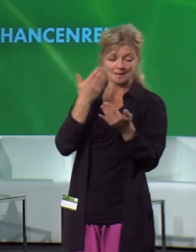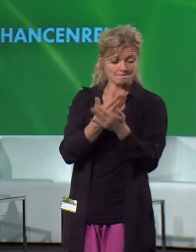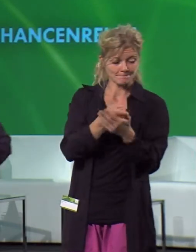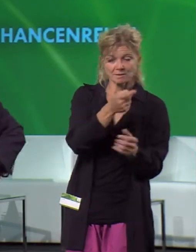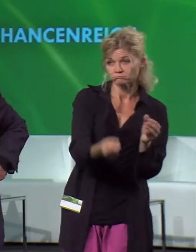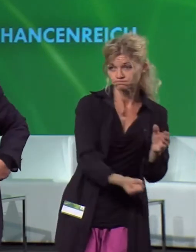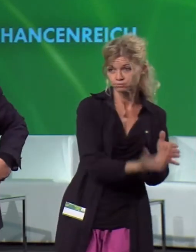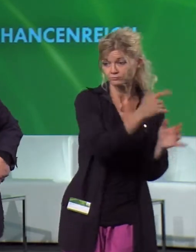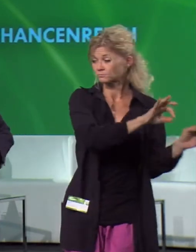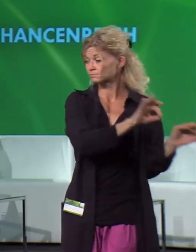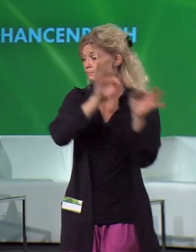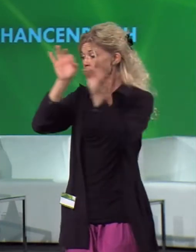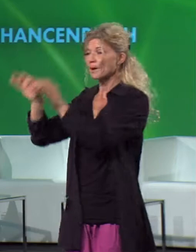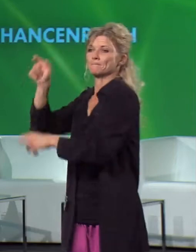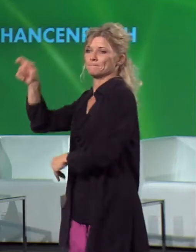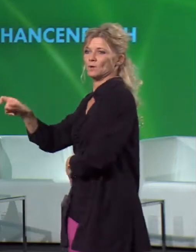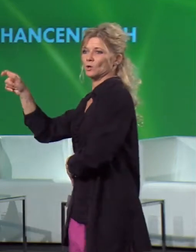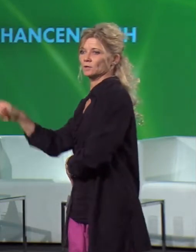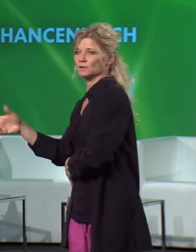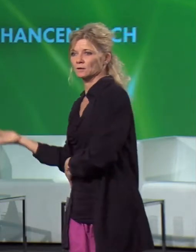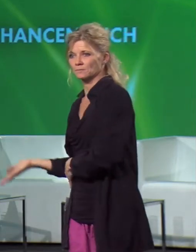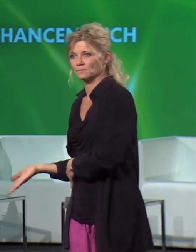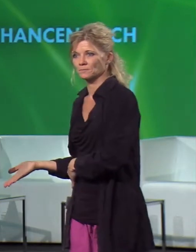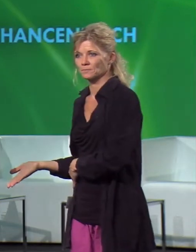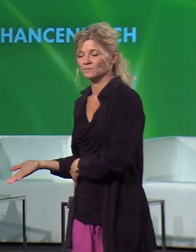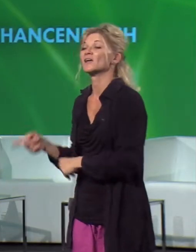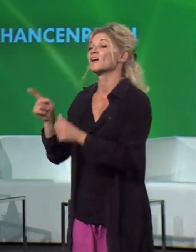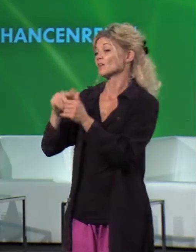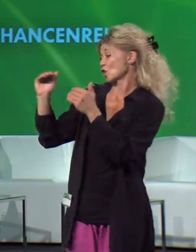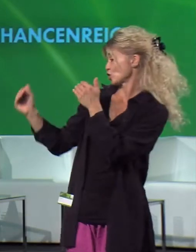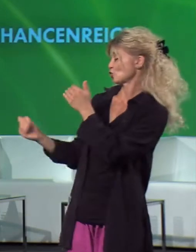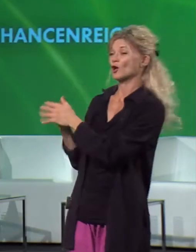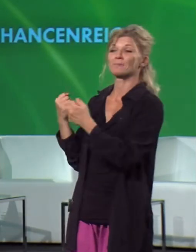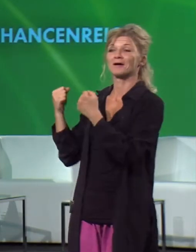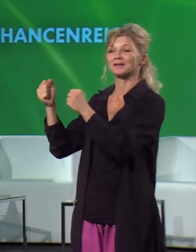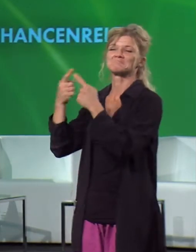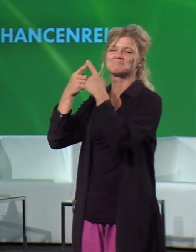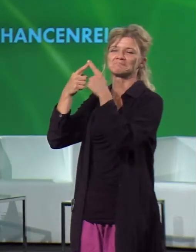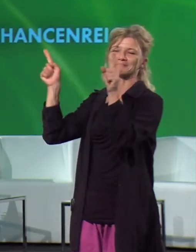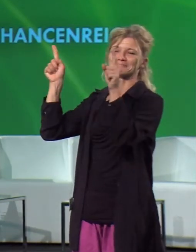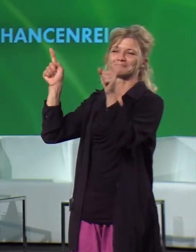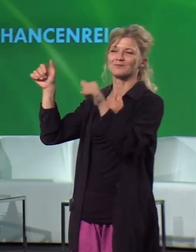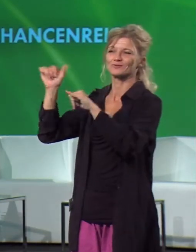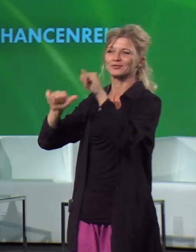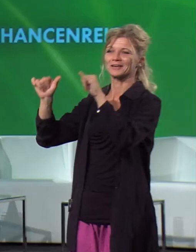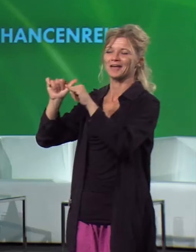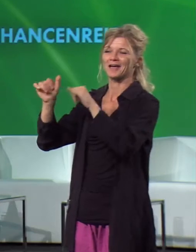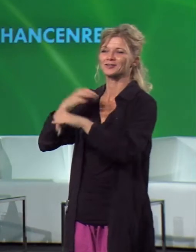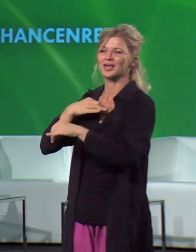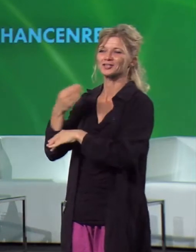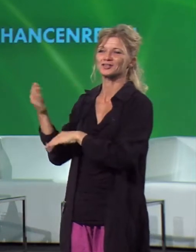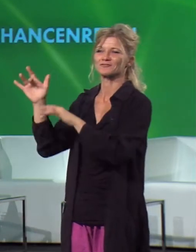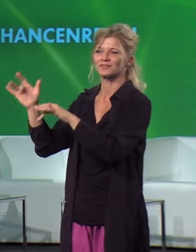Leuten zu bringen. Bei erneuerbaren Energien haben wir es mit einer anderen physikalischen Eigenschaft zu tun, das heißt andere